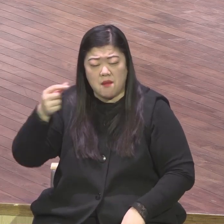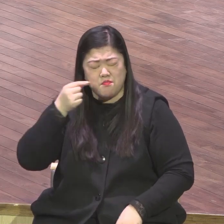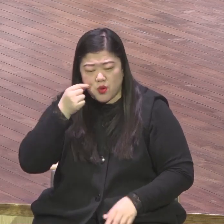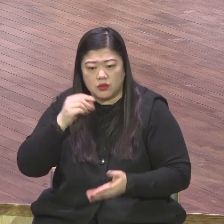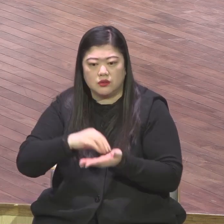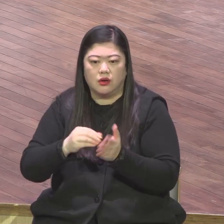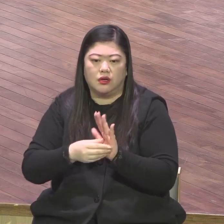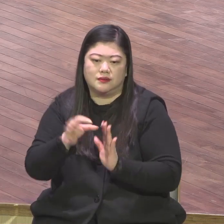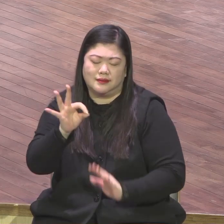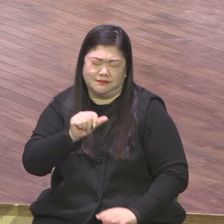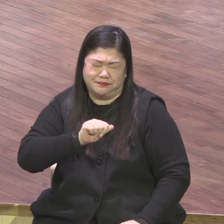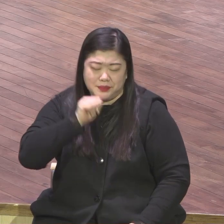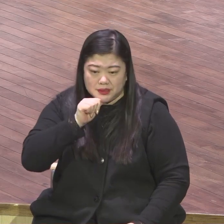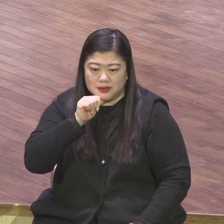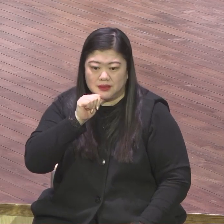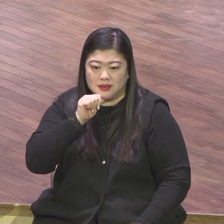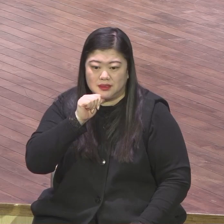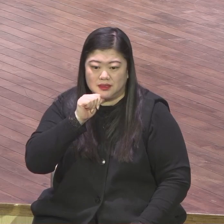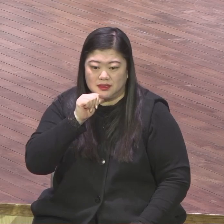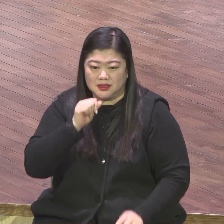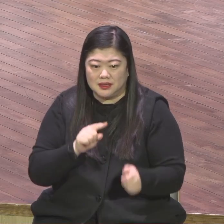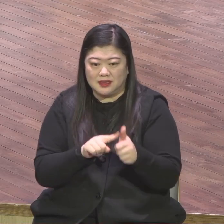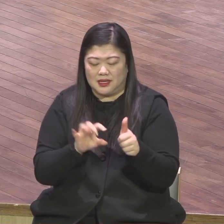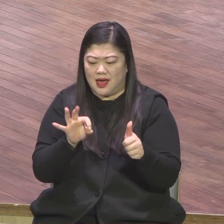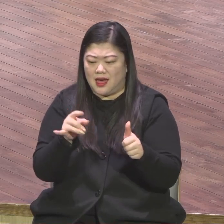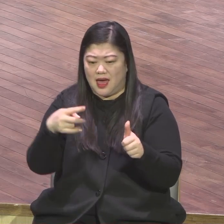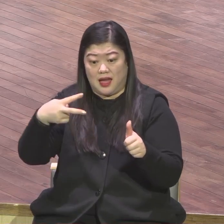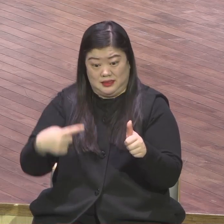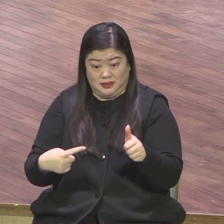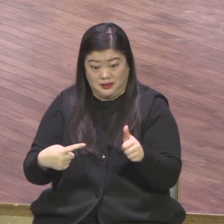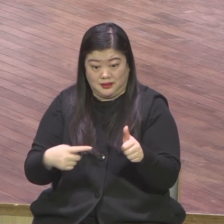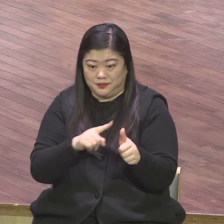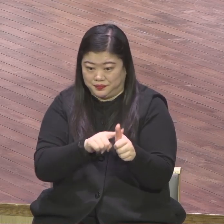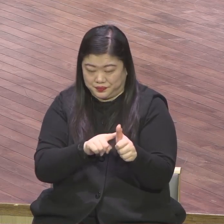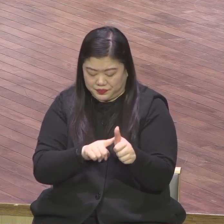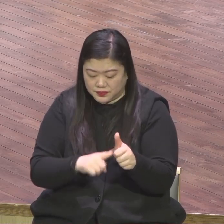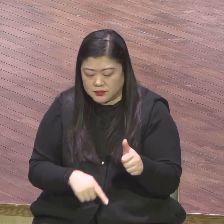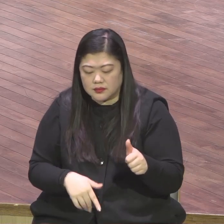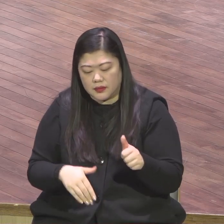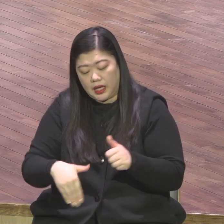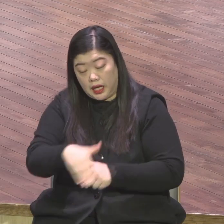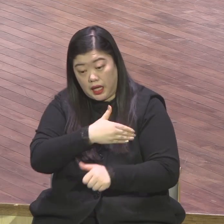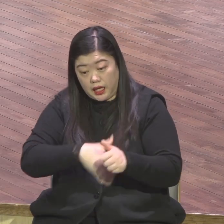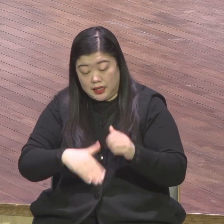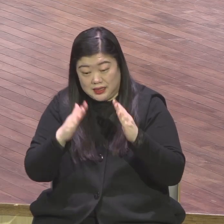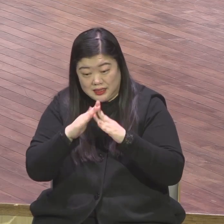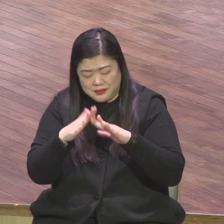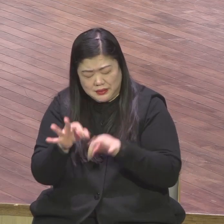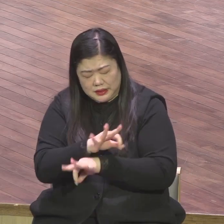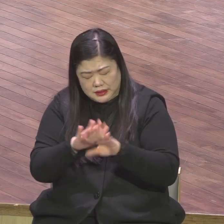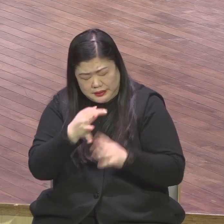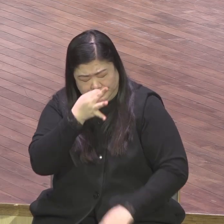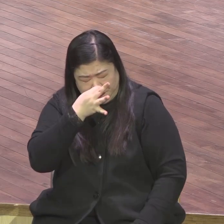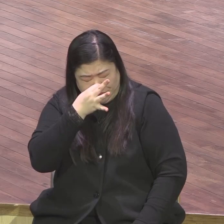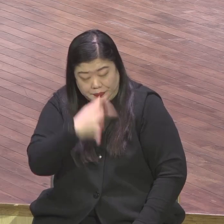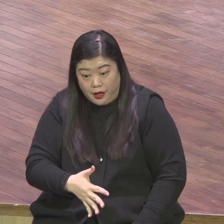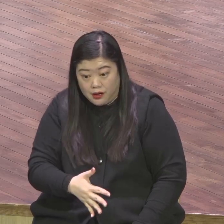이라는 분이 쓴 책이에요 이 에드 말렉스는 상황과 환경을 뛰어넘어서 지금 세계 최고 부자 명단에